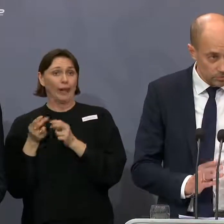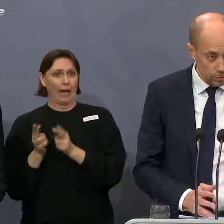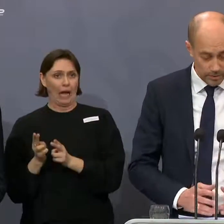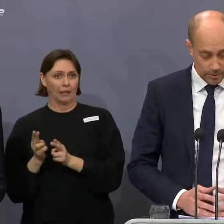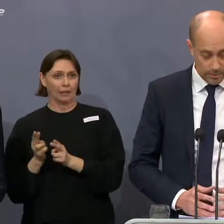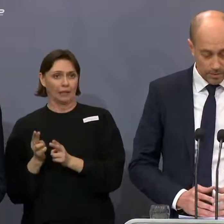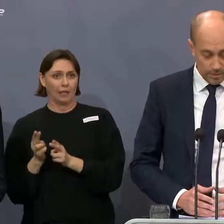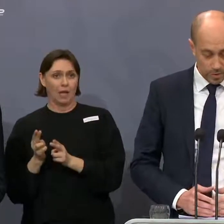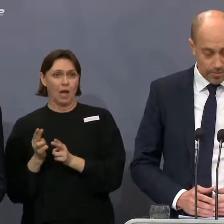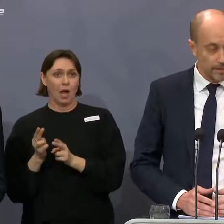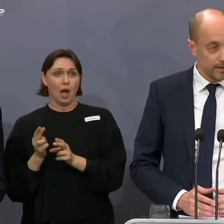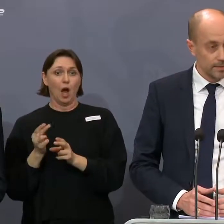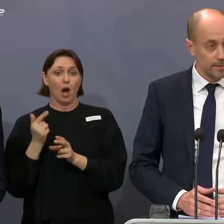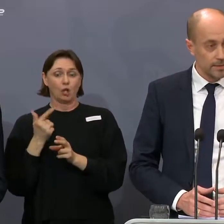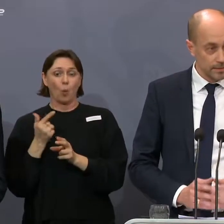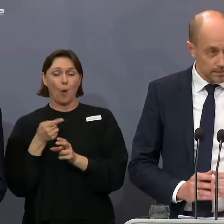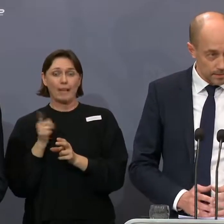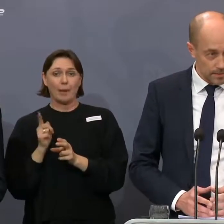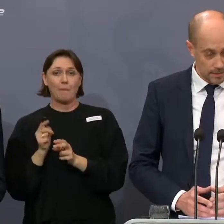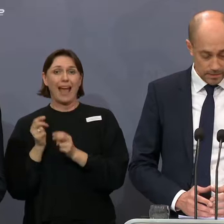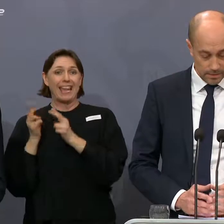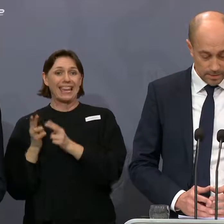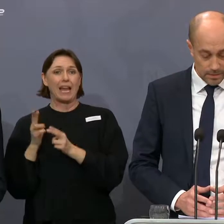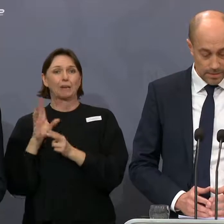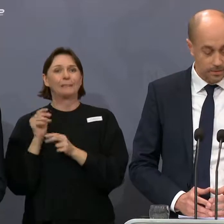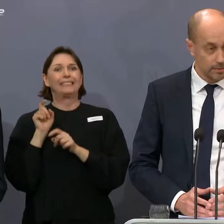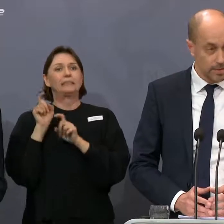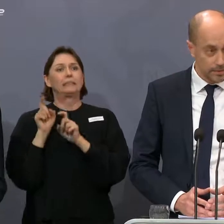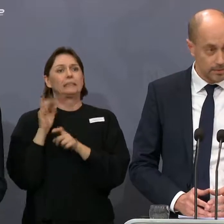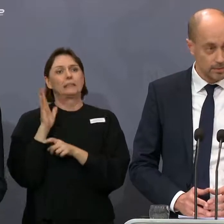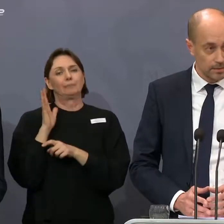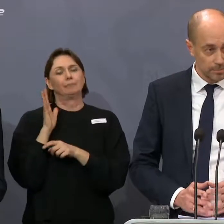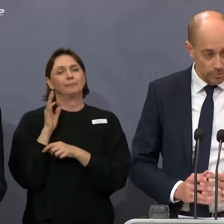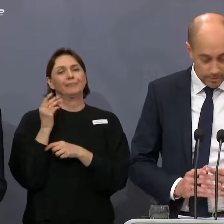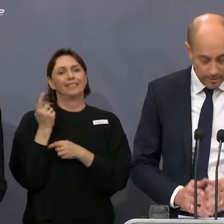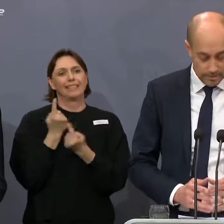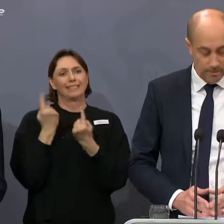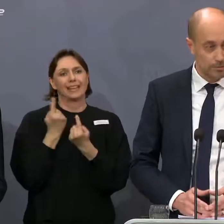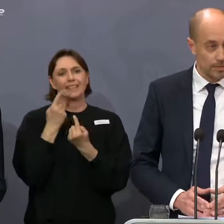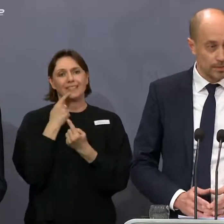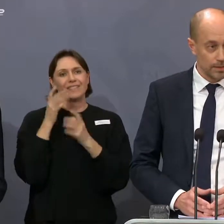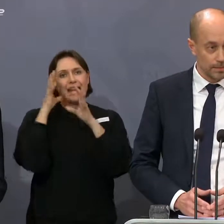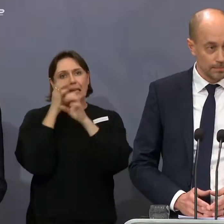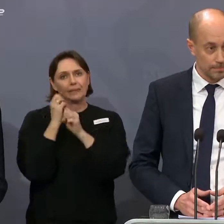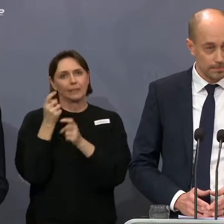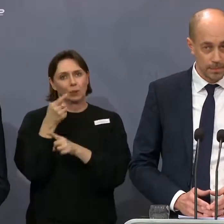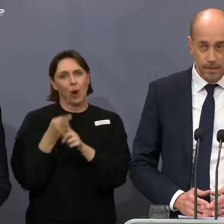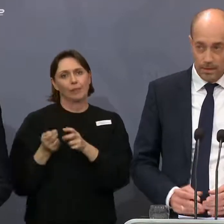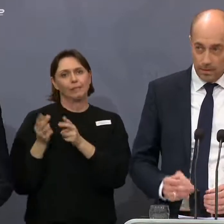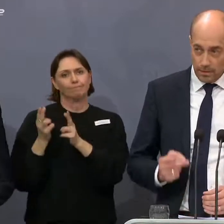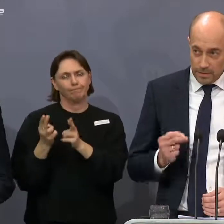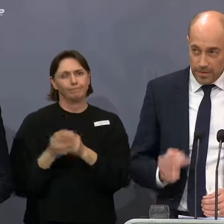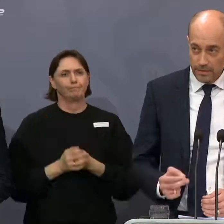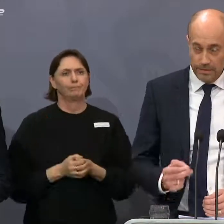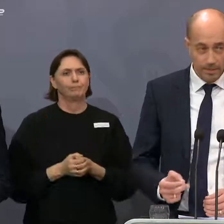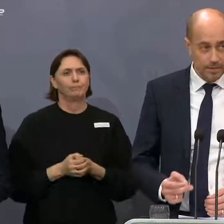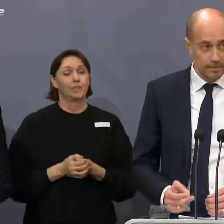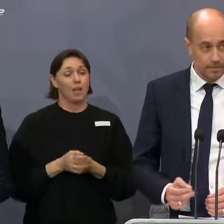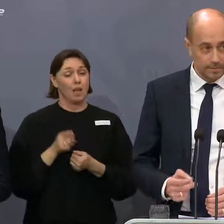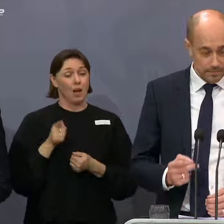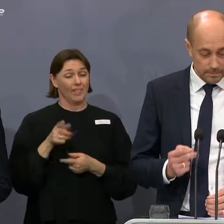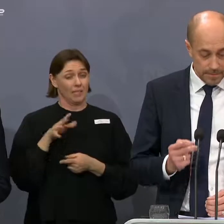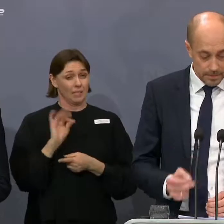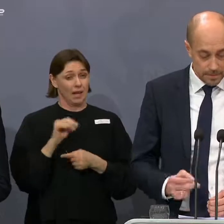og vi har to af dem, som er indlagt i en kritisk tilstand, altså på intensivafdelinger. Og det tal i